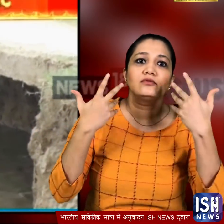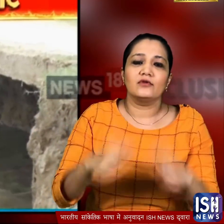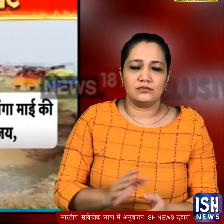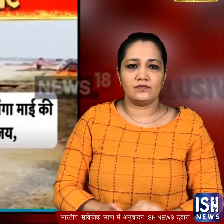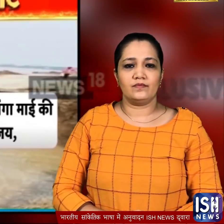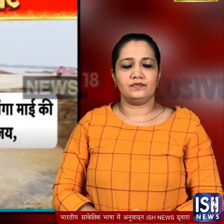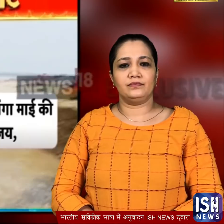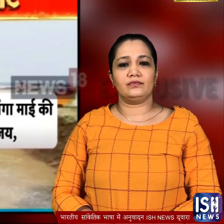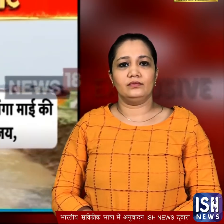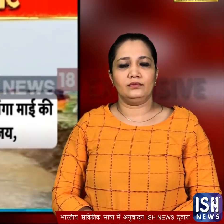गया